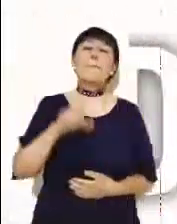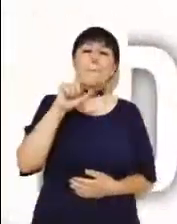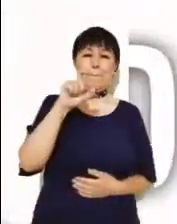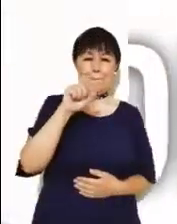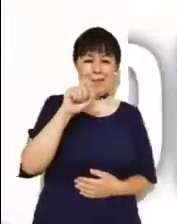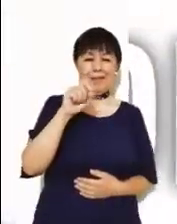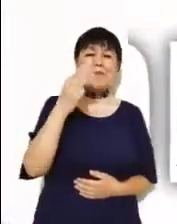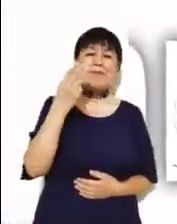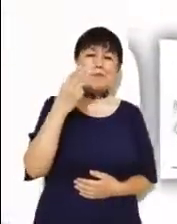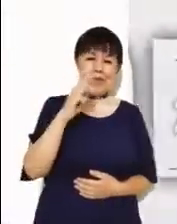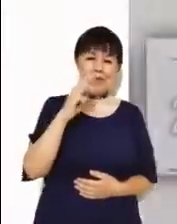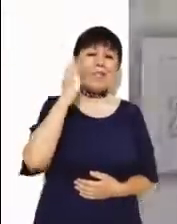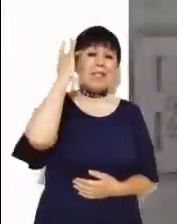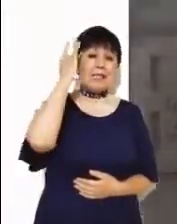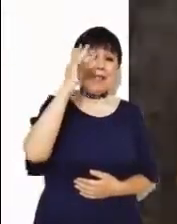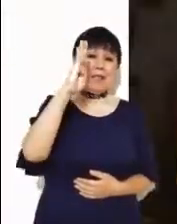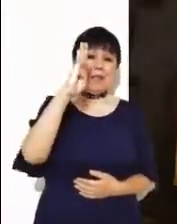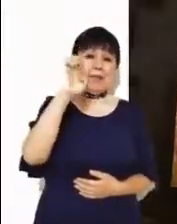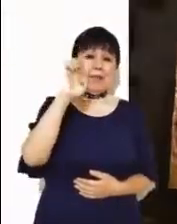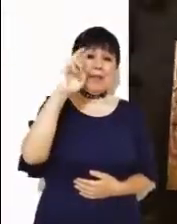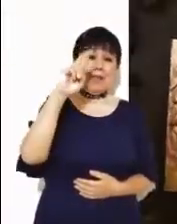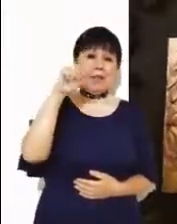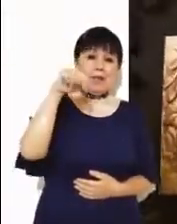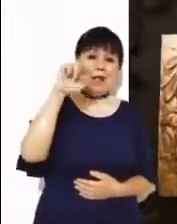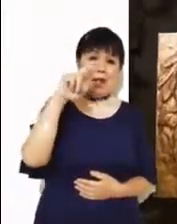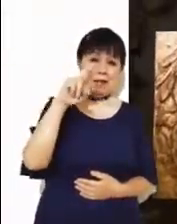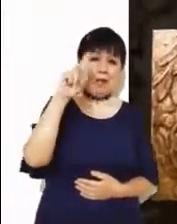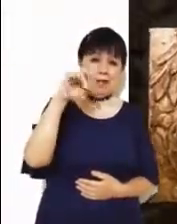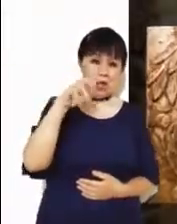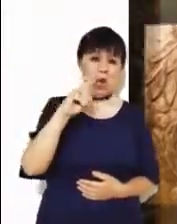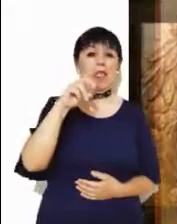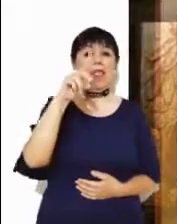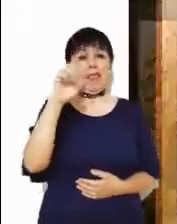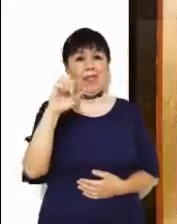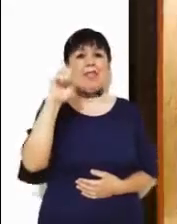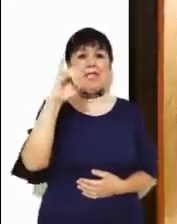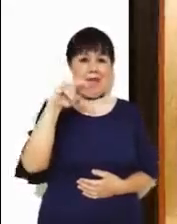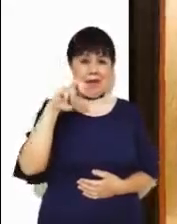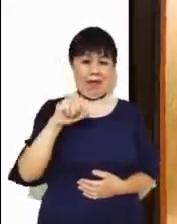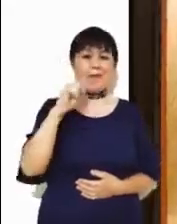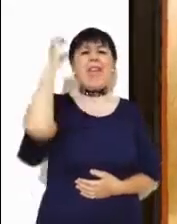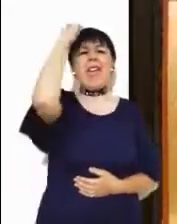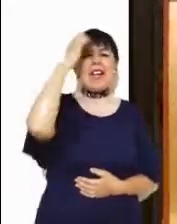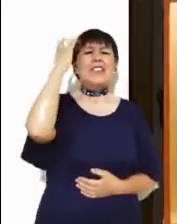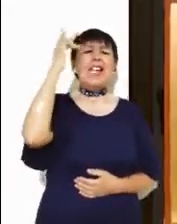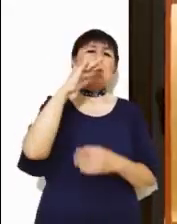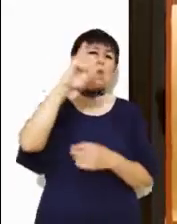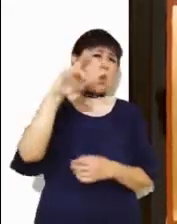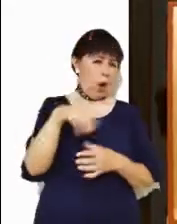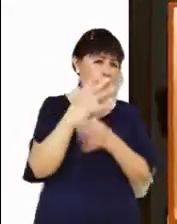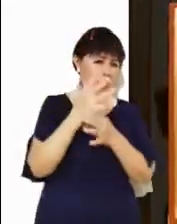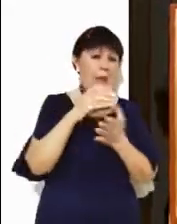20 de Mayo, San Bernardino de Siena. Evangelio según San Juan, capítulo 17,